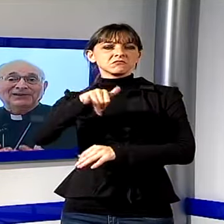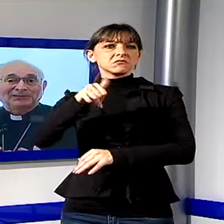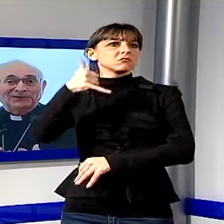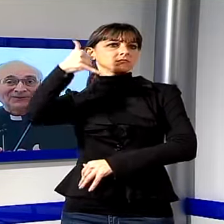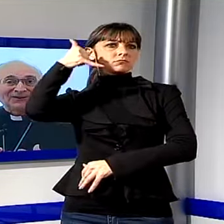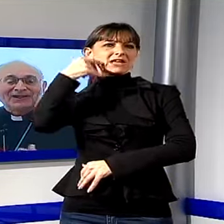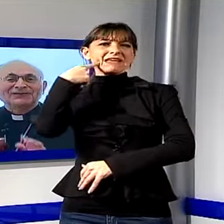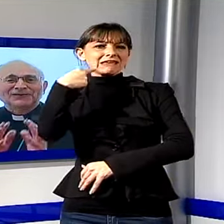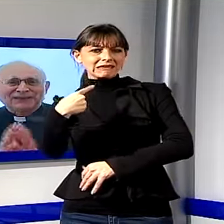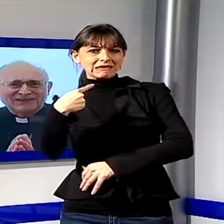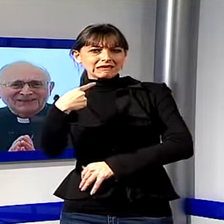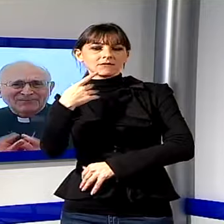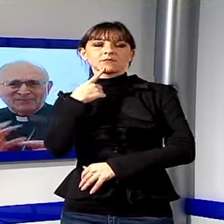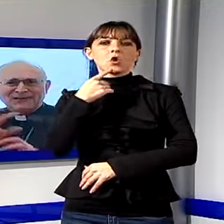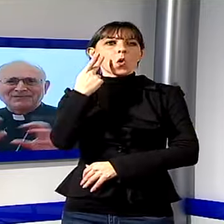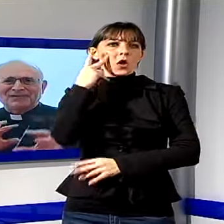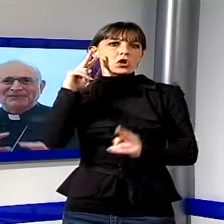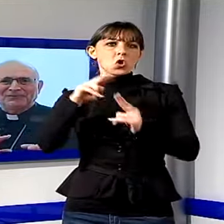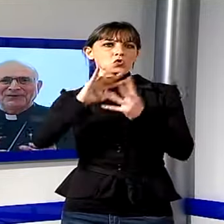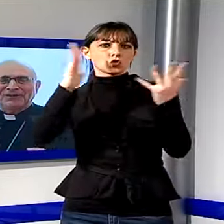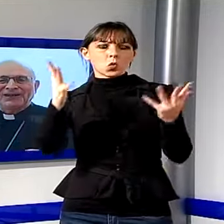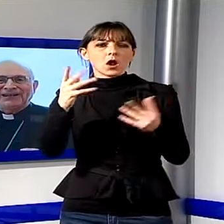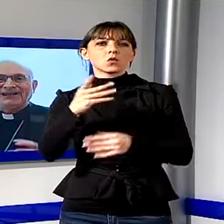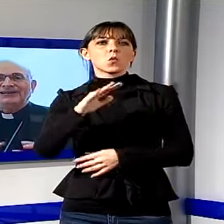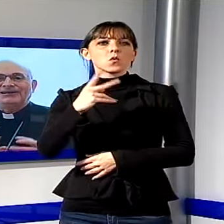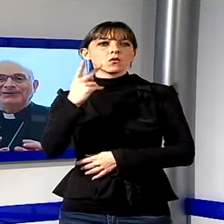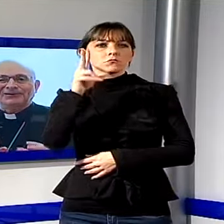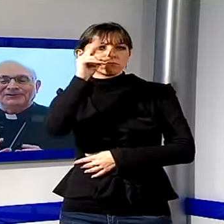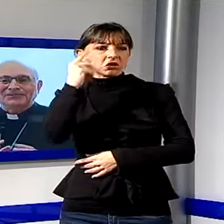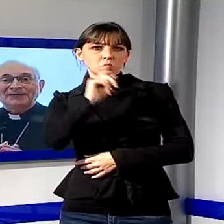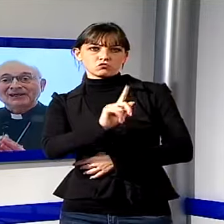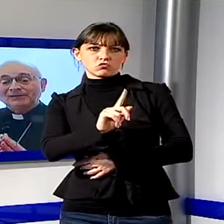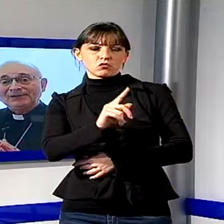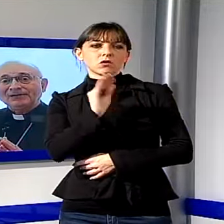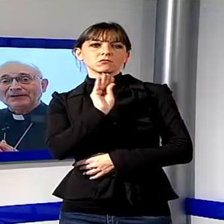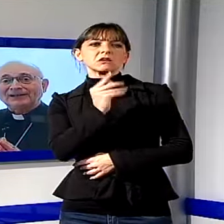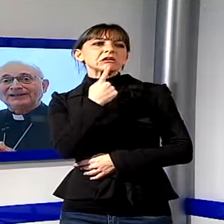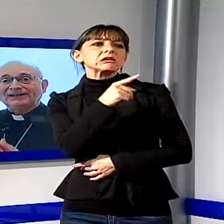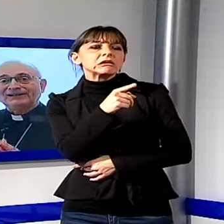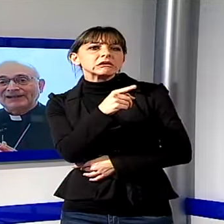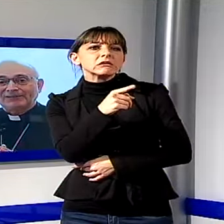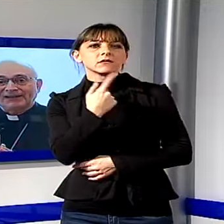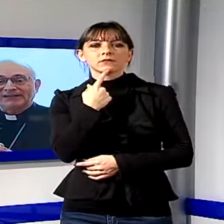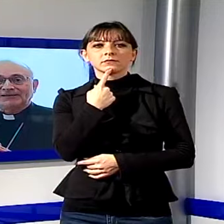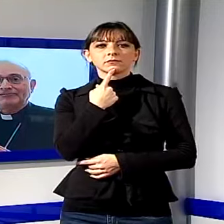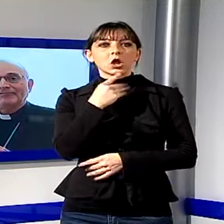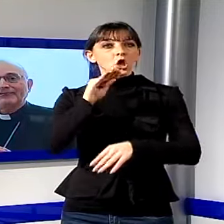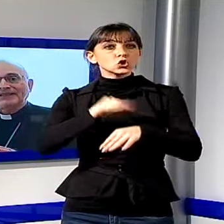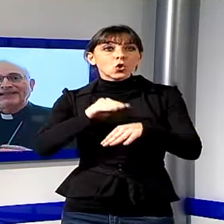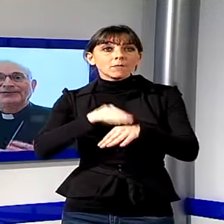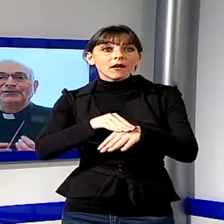riconosco. Scusa, ma chi sei? Poi andendo un po' e l'incontro. Questa domanda, chi sei? Guardate, nelle relazioni